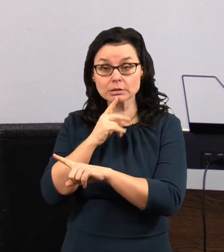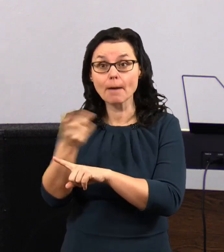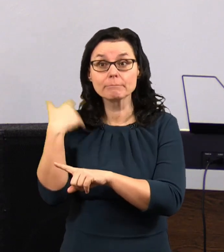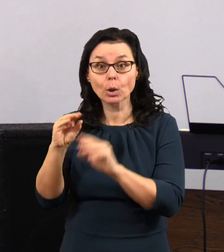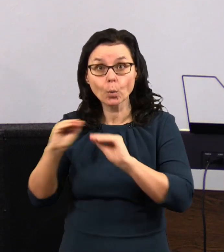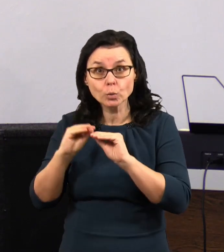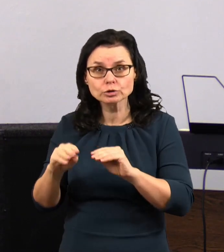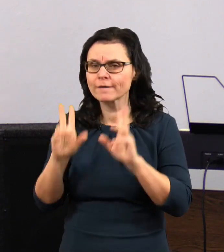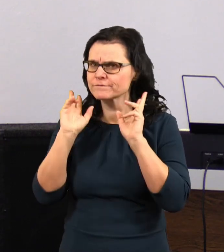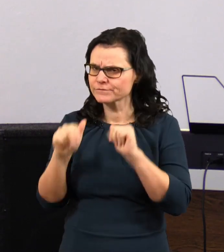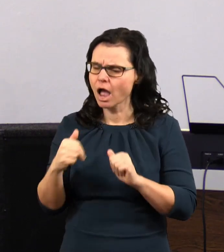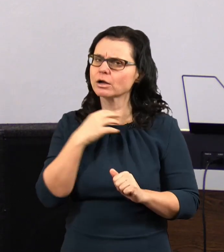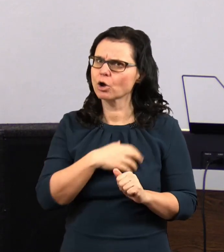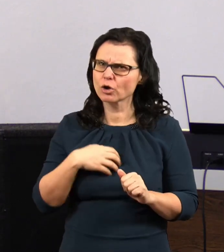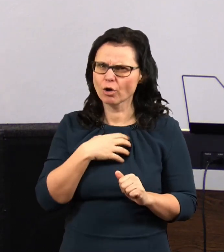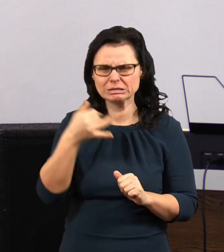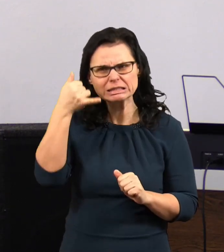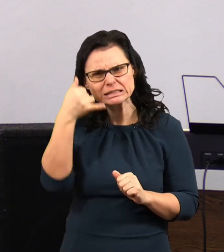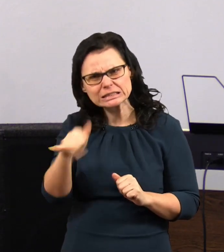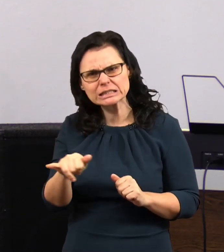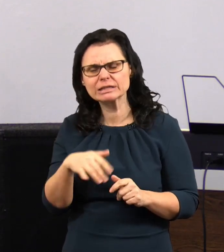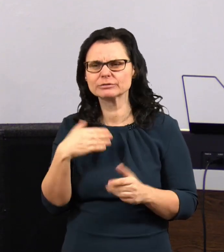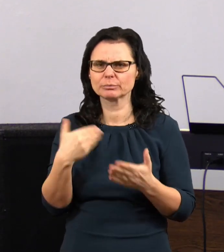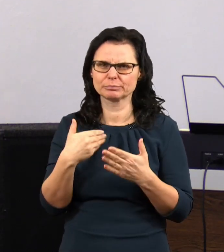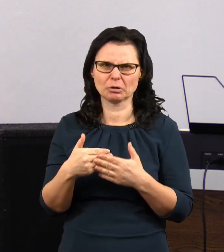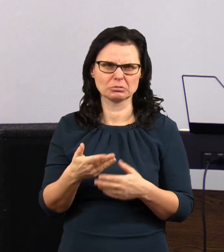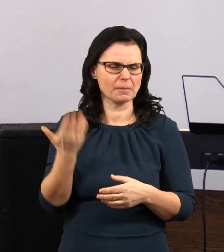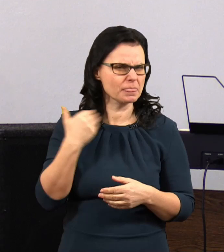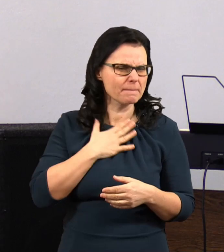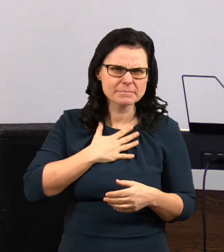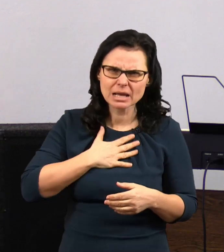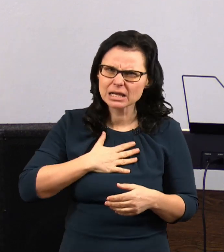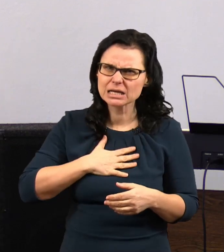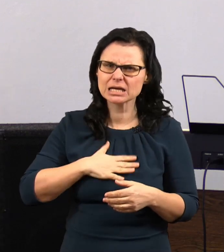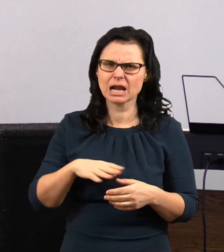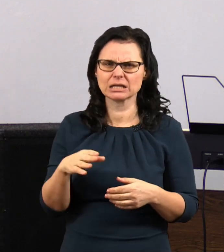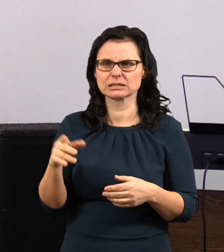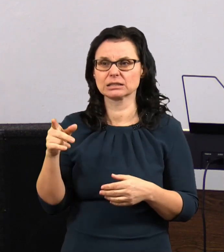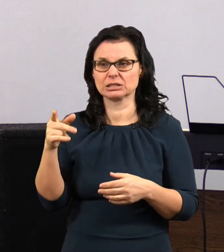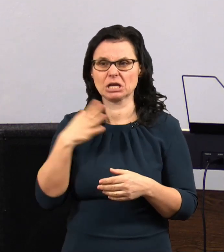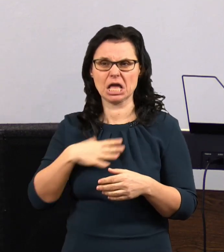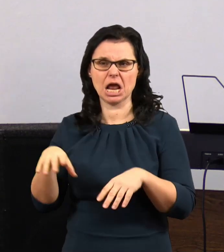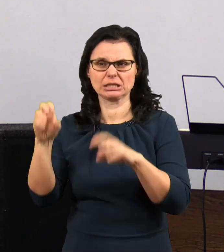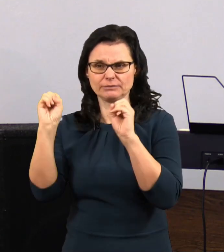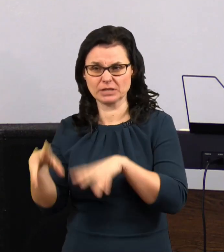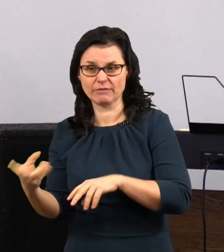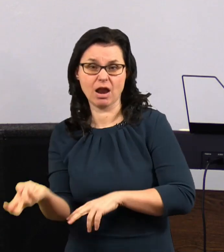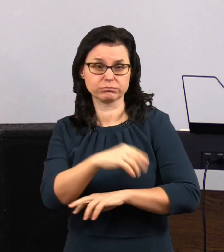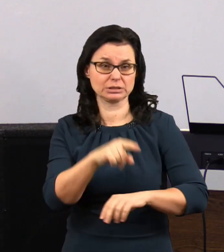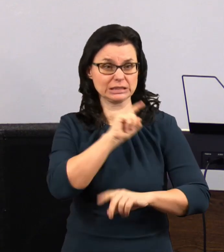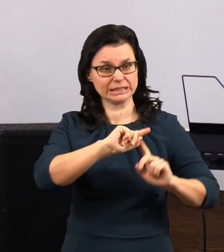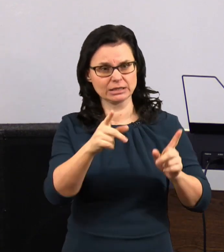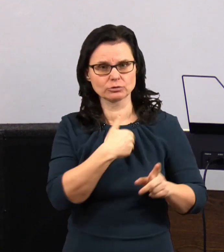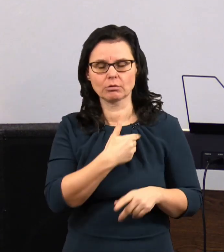a fakt, on je hrozný, on je takový divný, my ho taky jsme neměli rádi, my jsme rádi, že odešel. Tak já jsem si říkal,